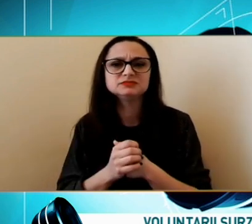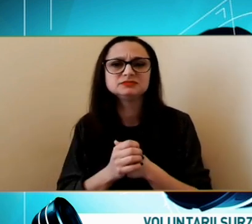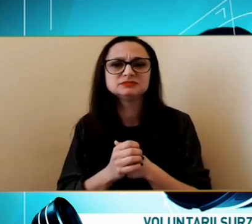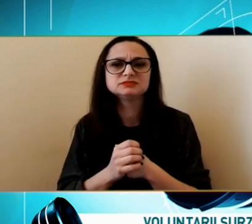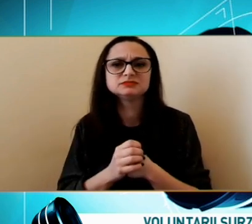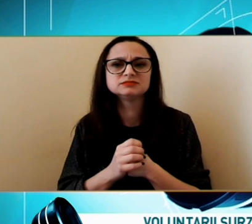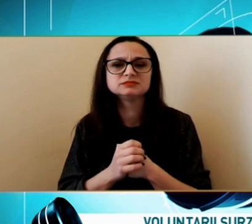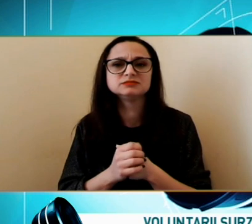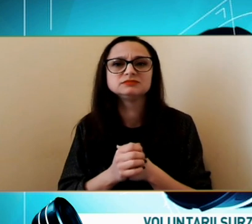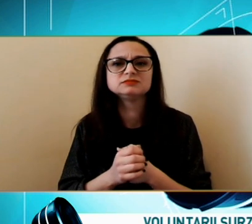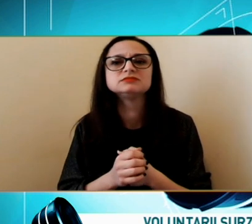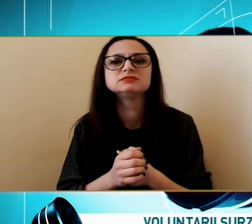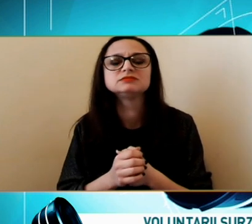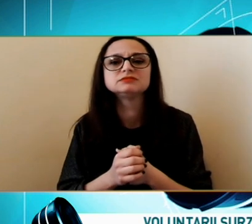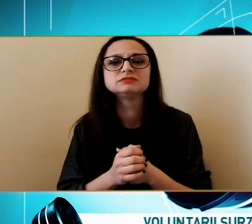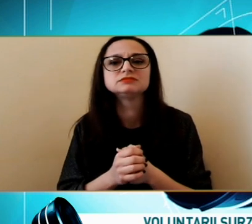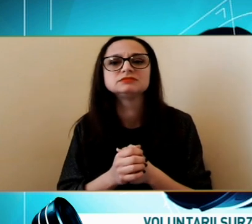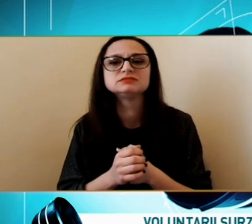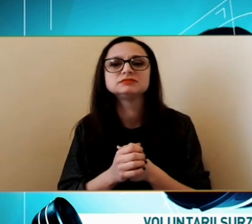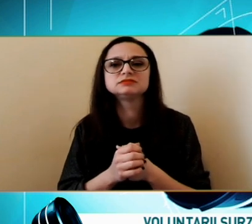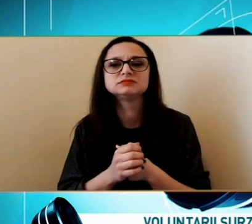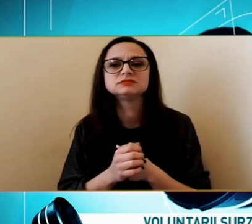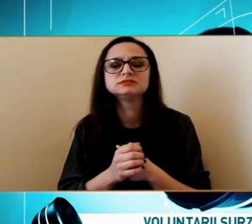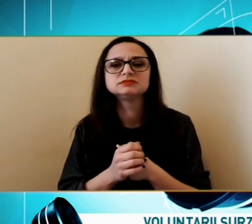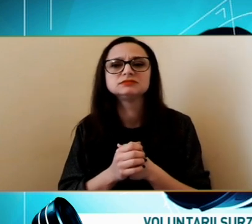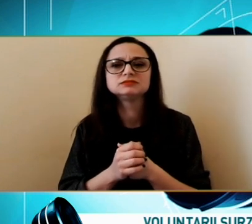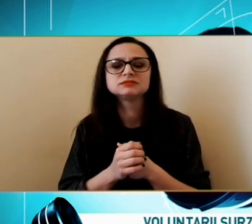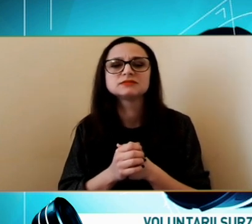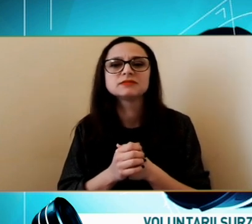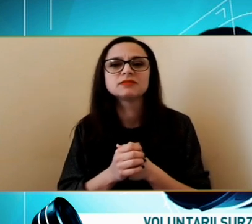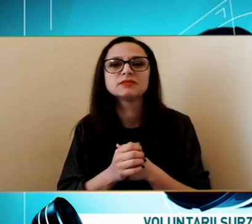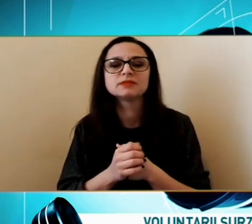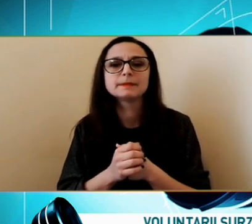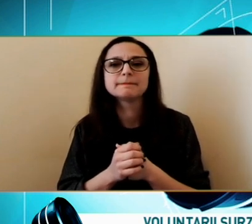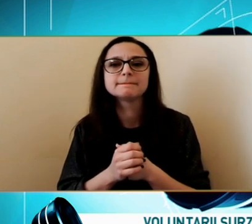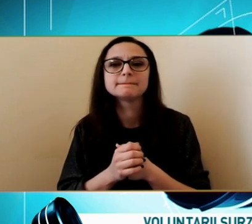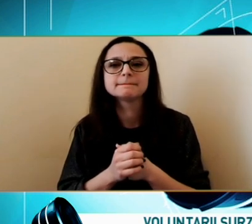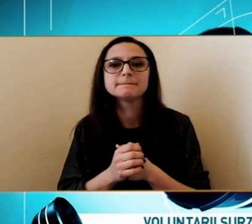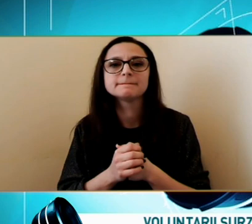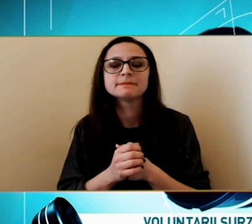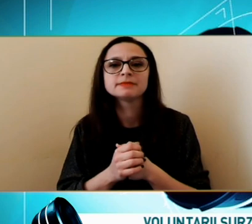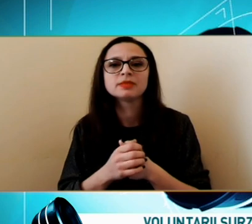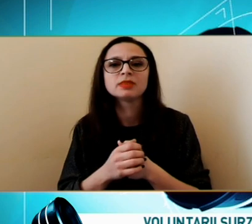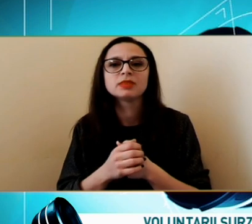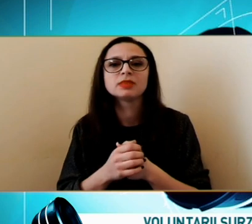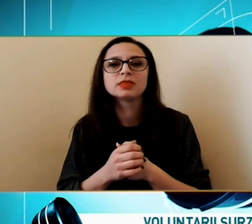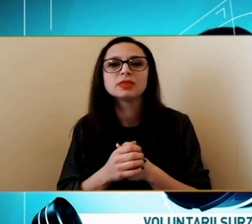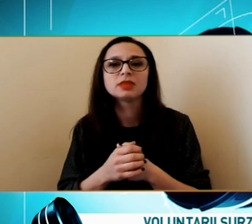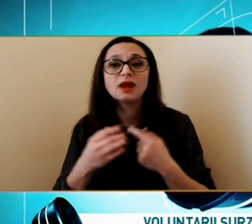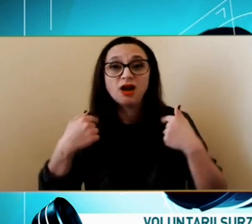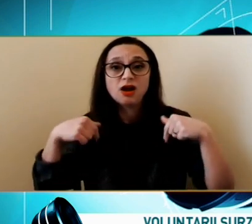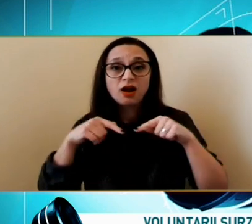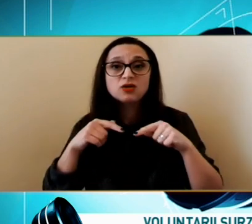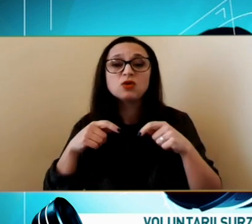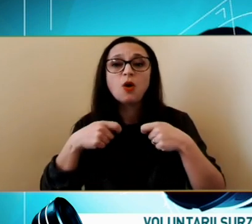De legătură Când Transmiți Celor De acolo Că pot să vin Îl liniștit Îi preșine